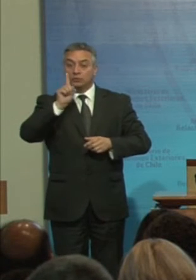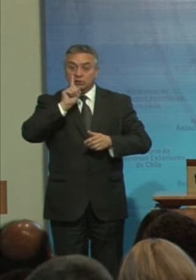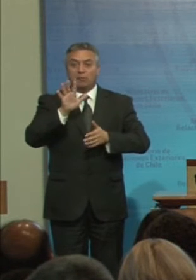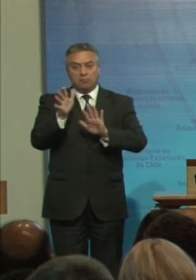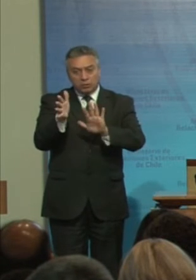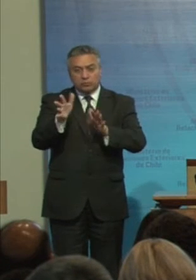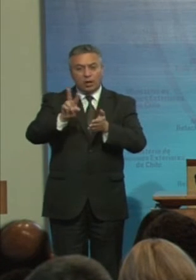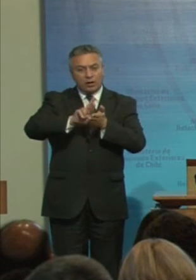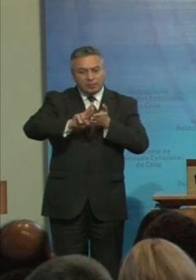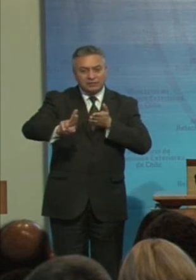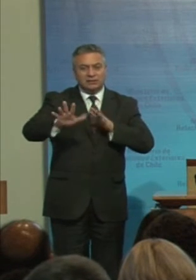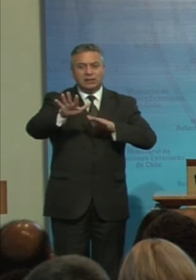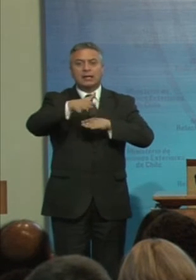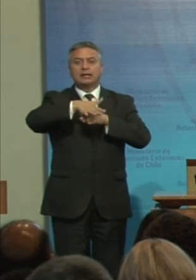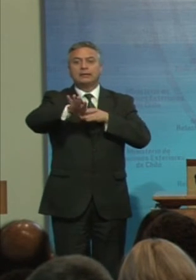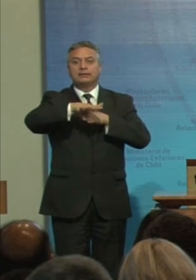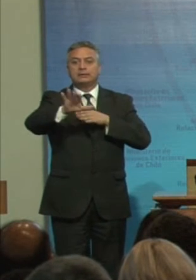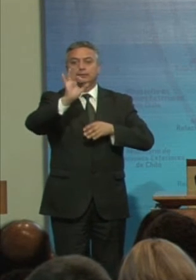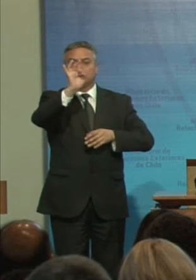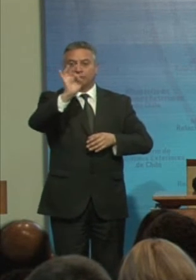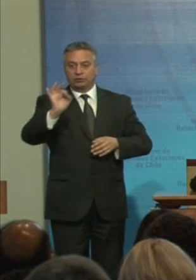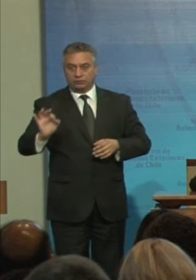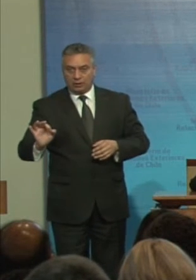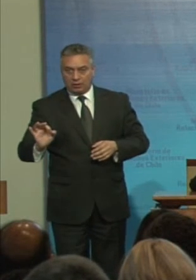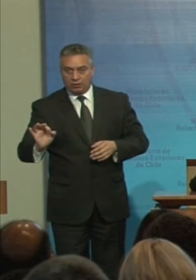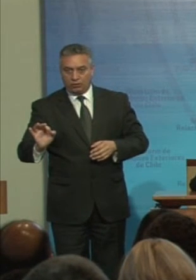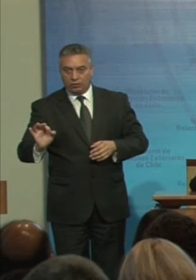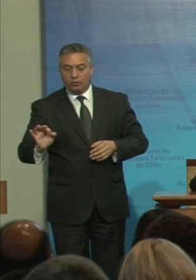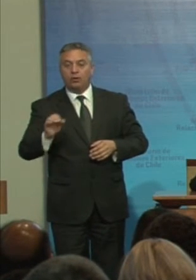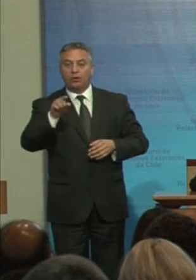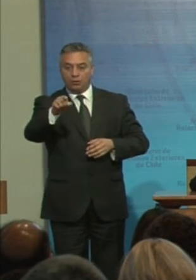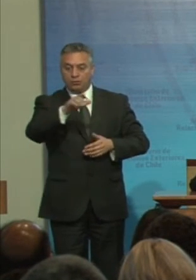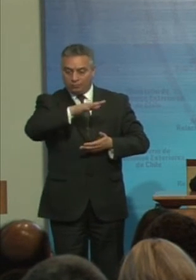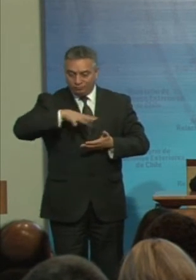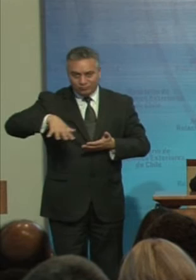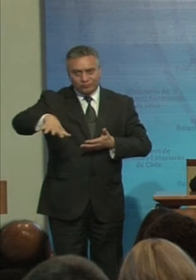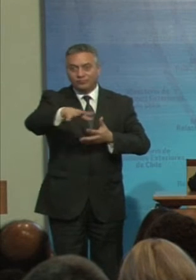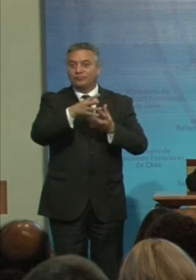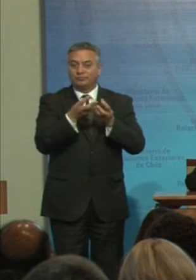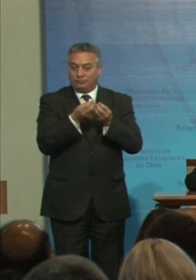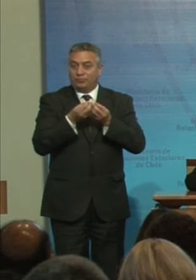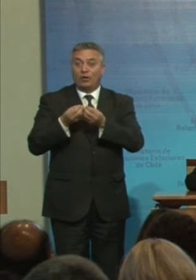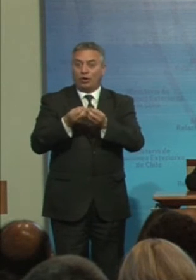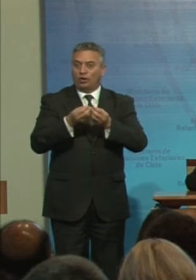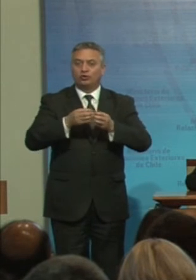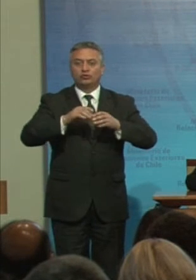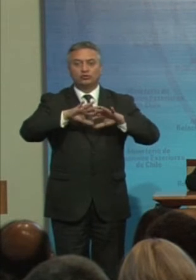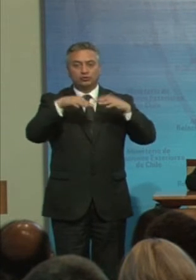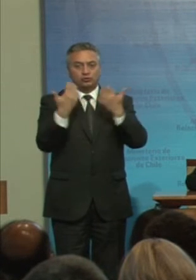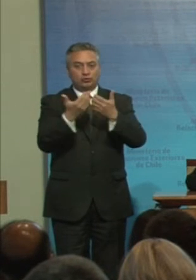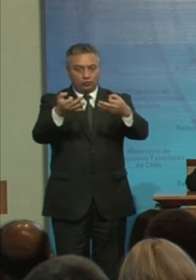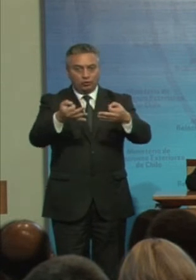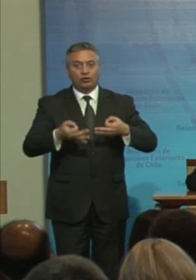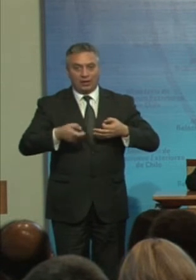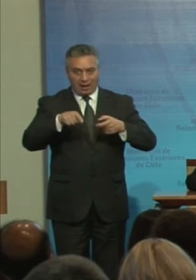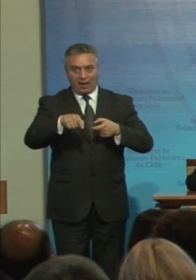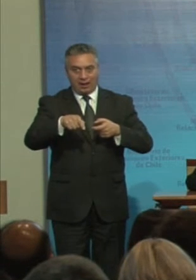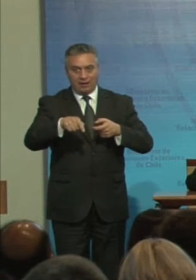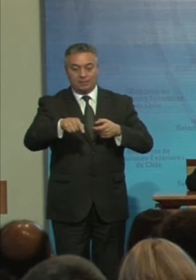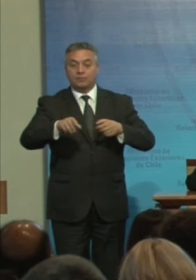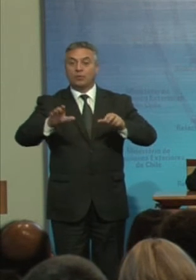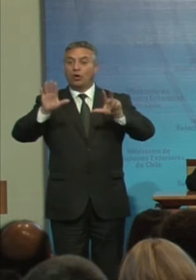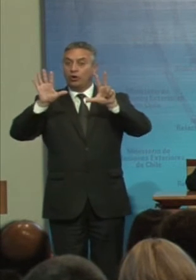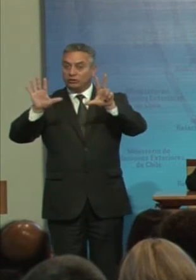Aproximadamente El 15% De la población Total De la región 82